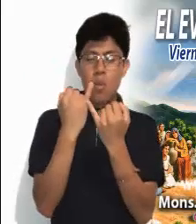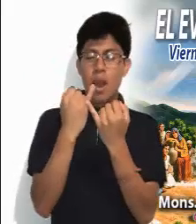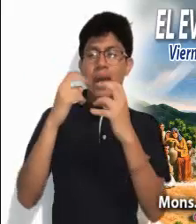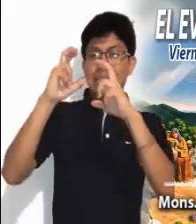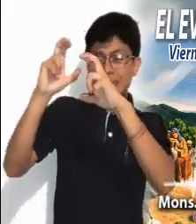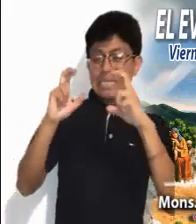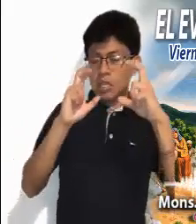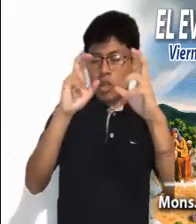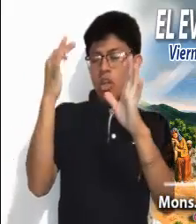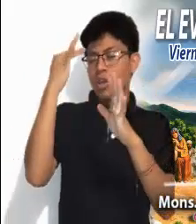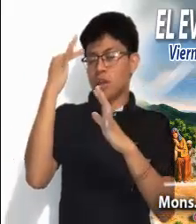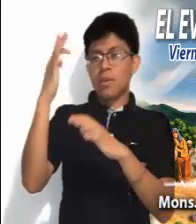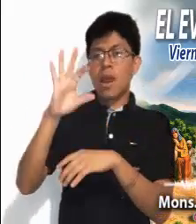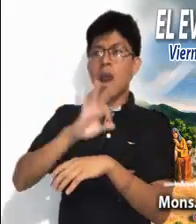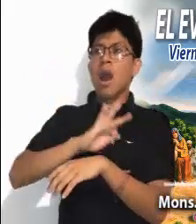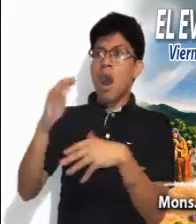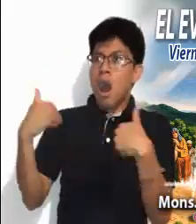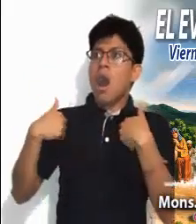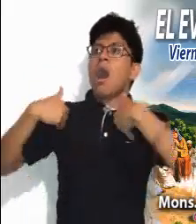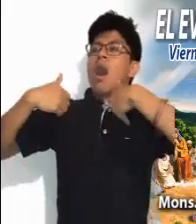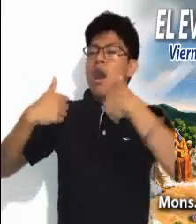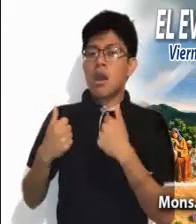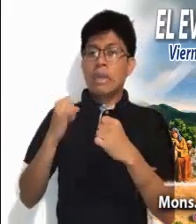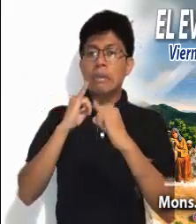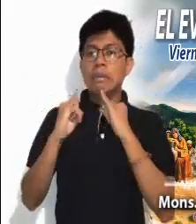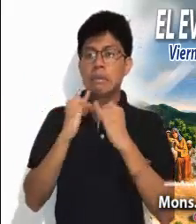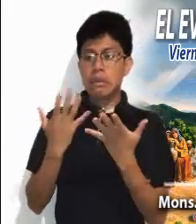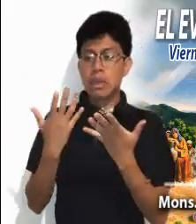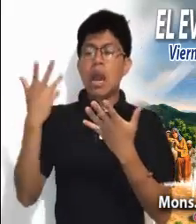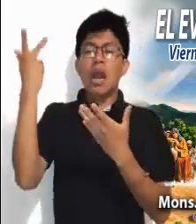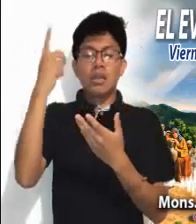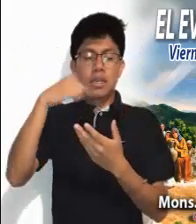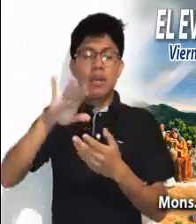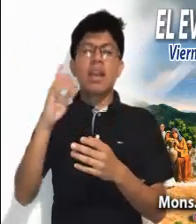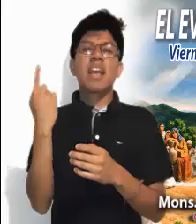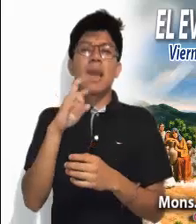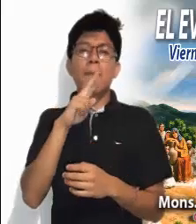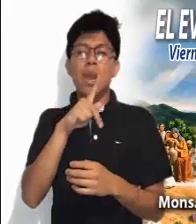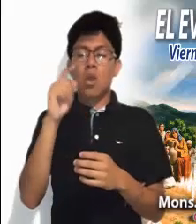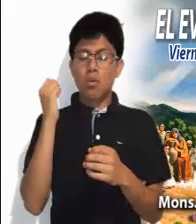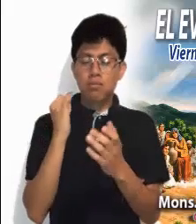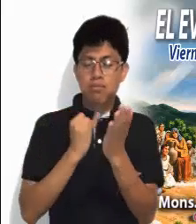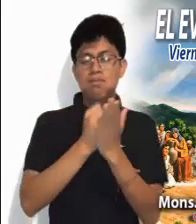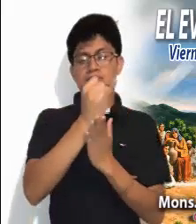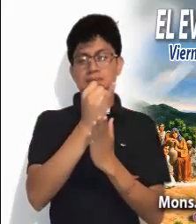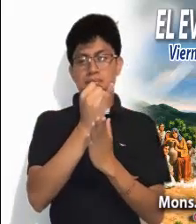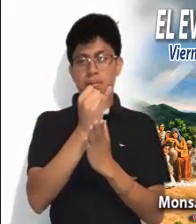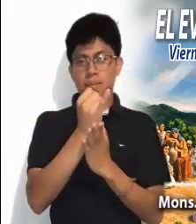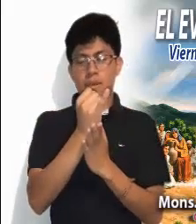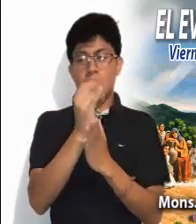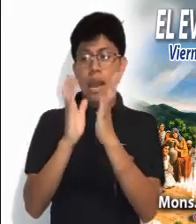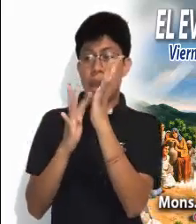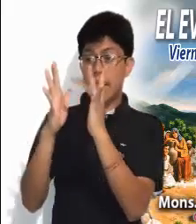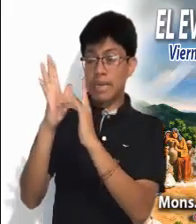leer los signos de los tiempos y saber qué es lo que conviene. Seguir a Cristo implica